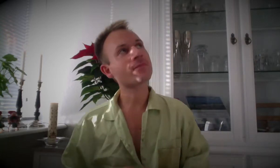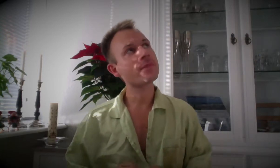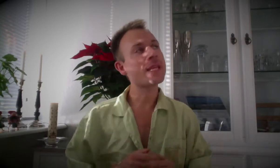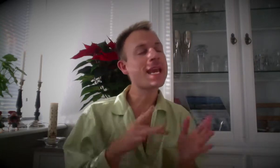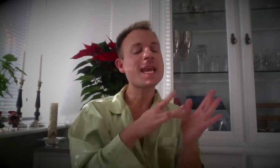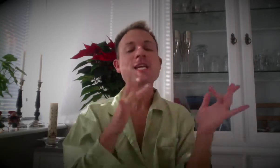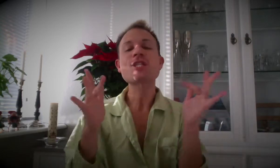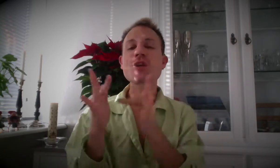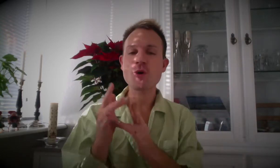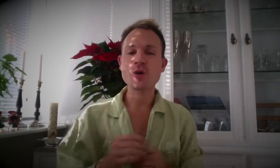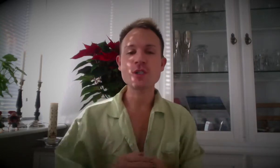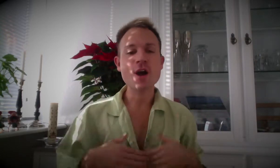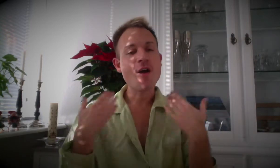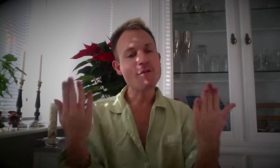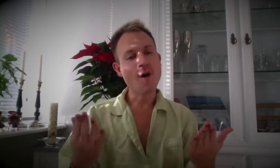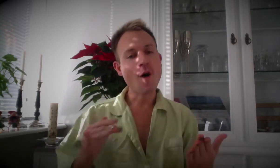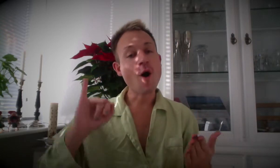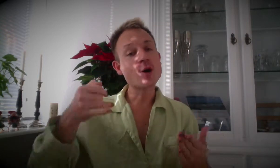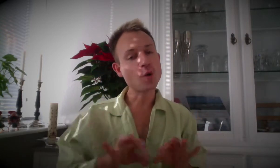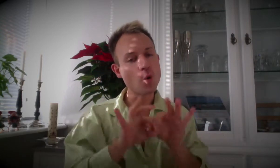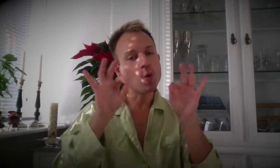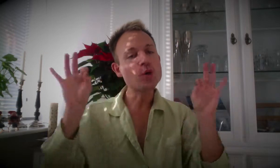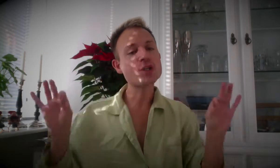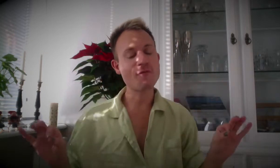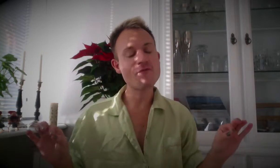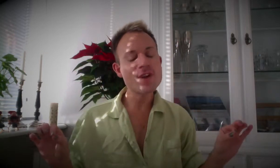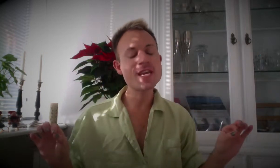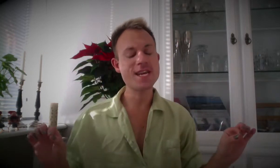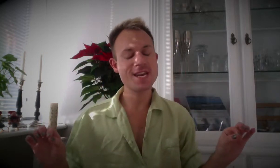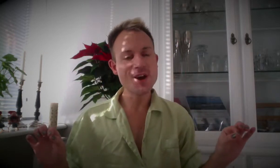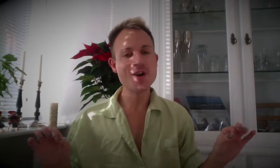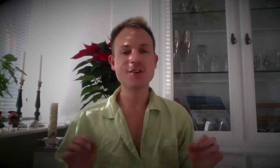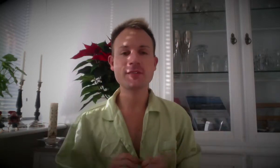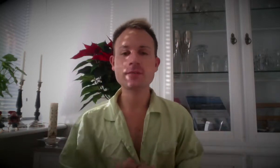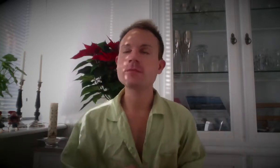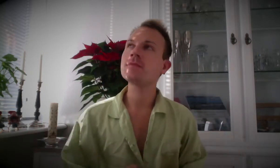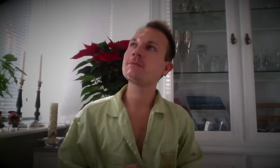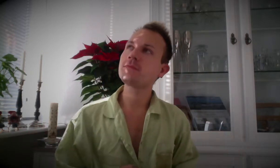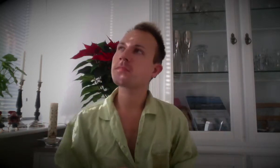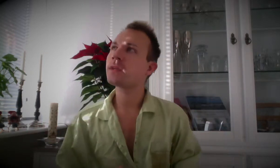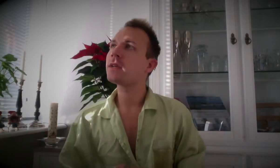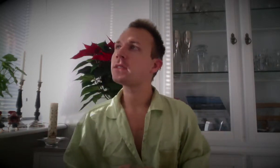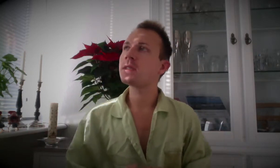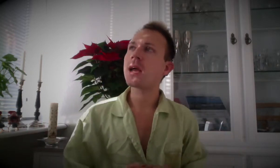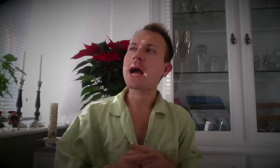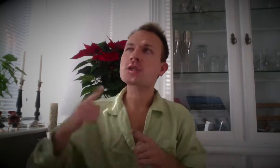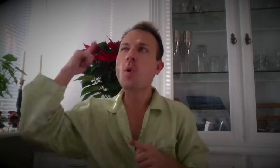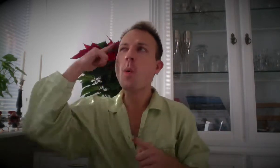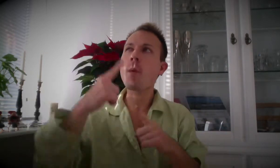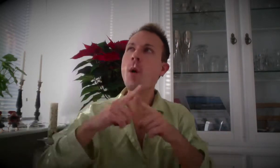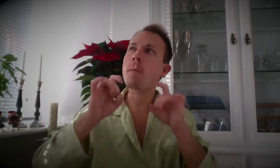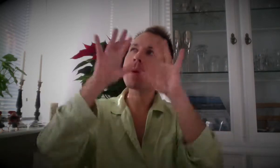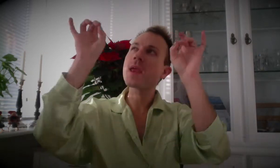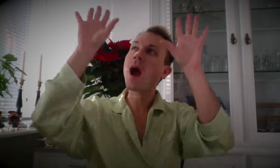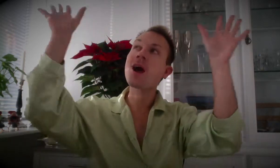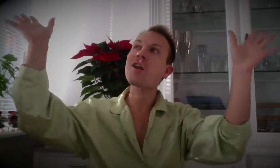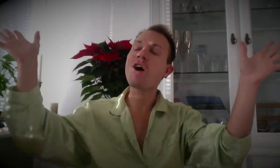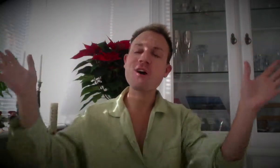Jesus for Josefine, til en tro på mirakler,